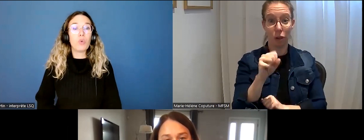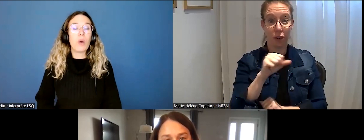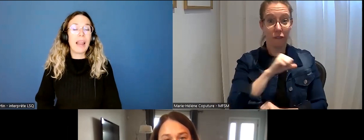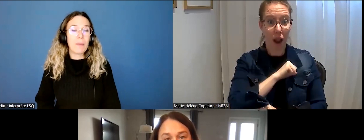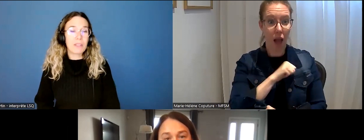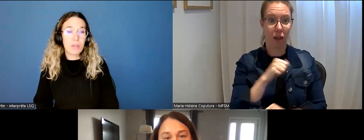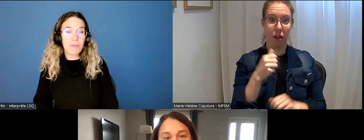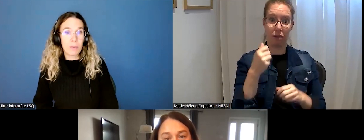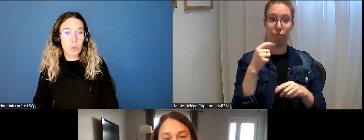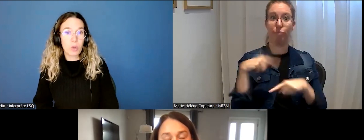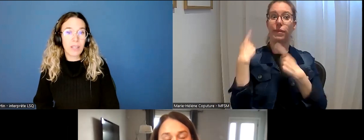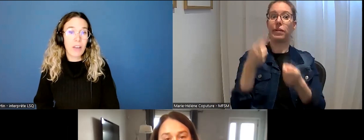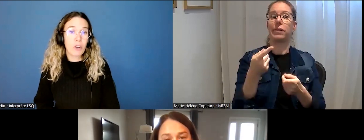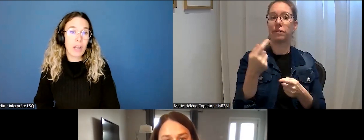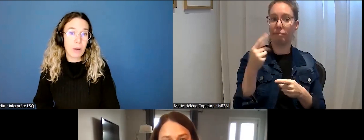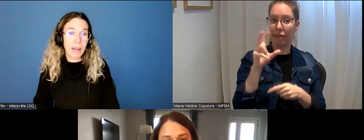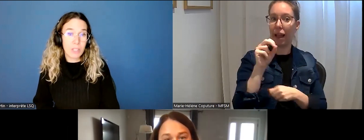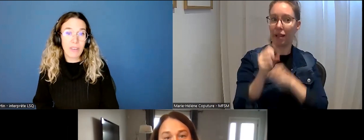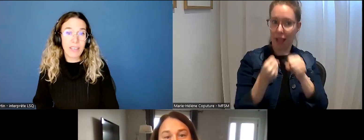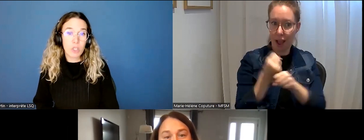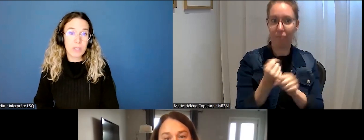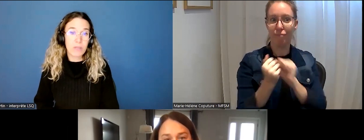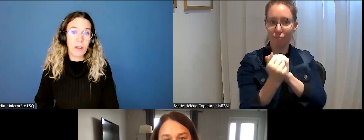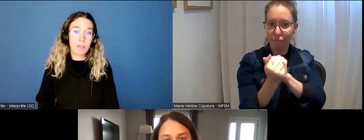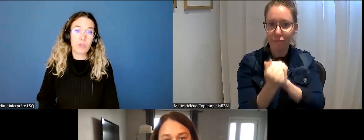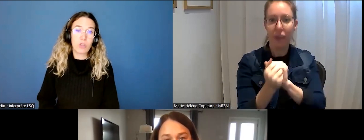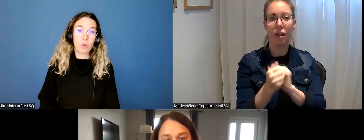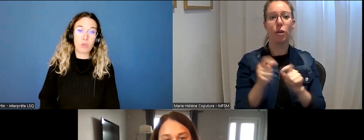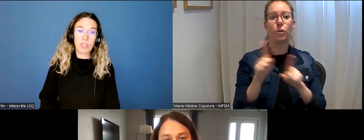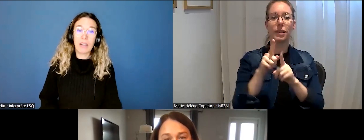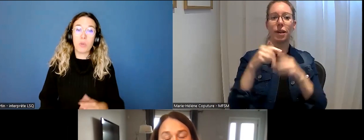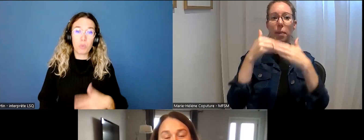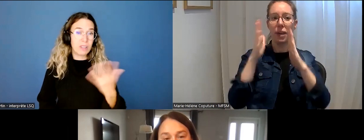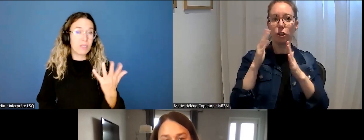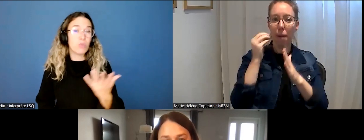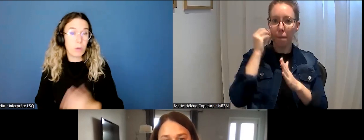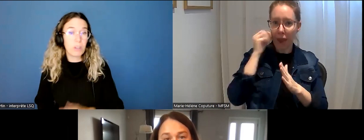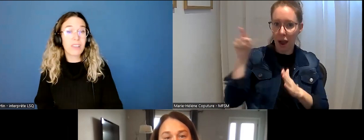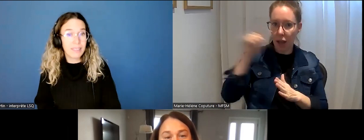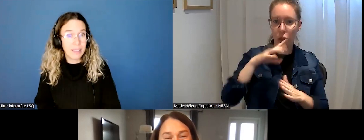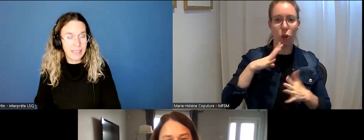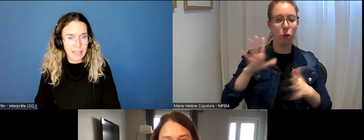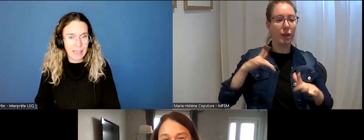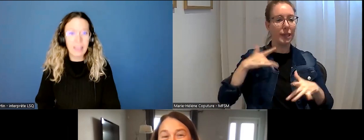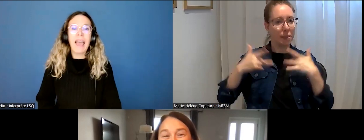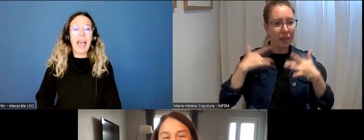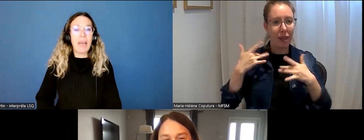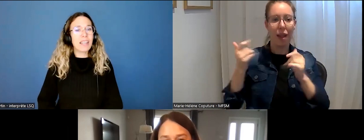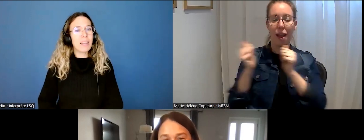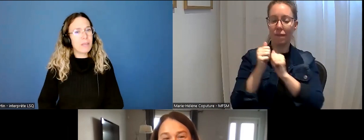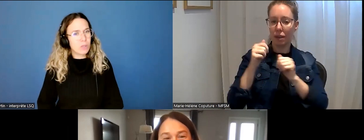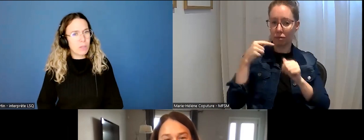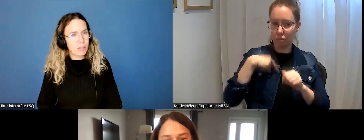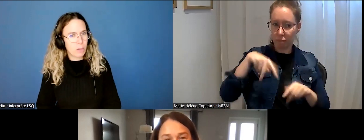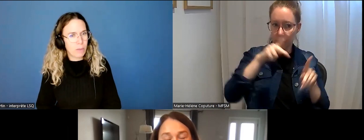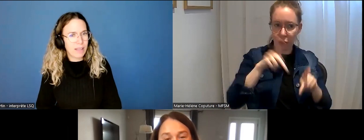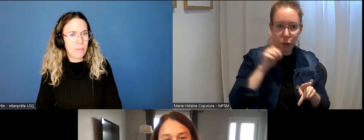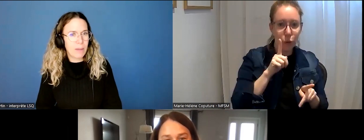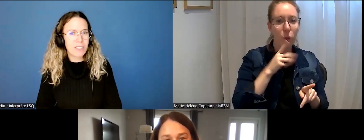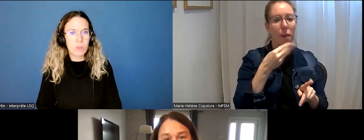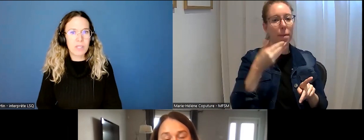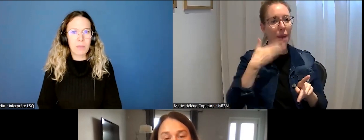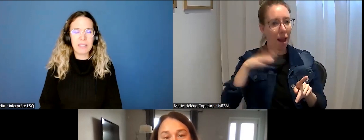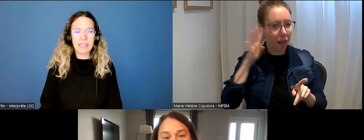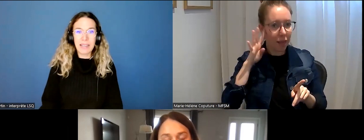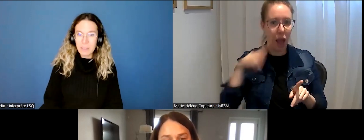nous, à la Maison des femmes sourdes, on travaille en collaboration avec SOS Violence conjugale depuis une bonne trentaine d'années, avec les maisons d'hébergement